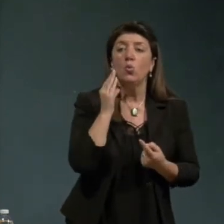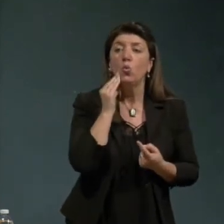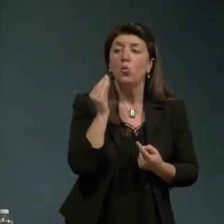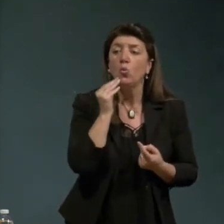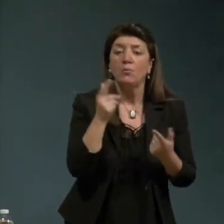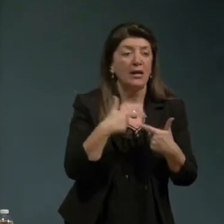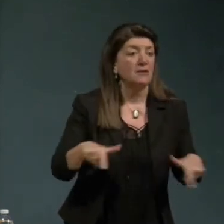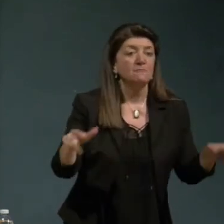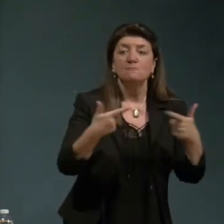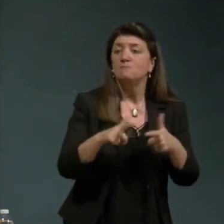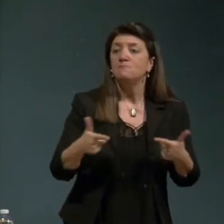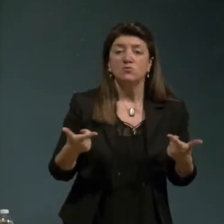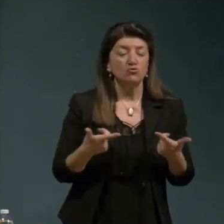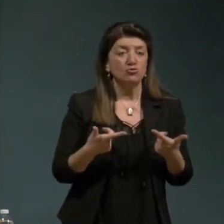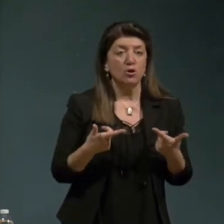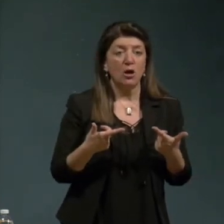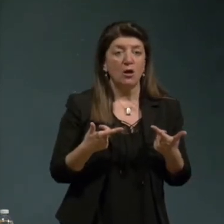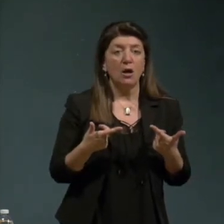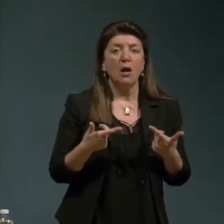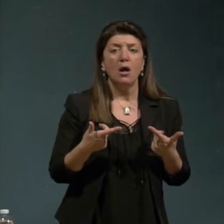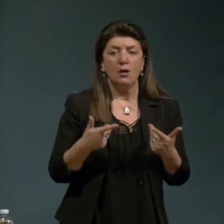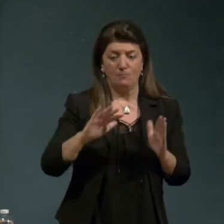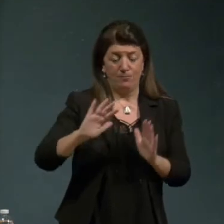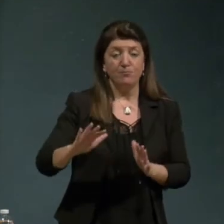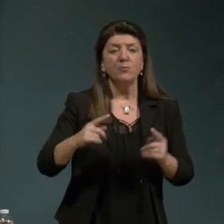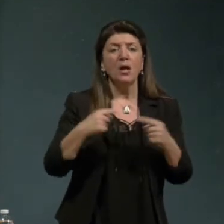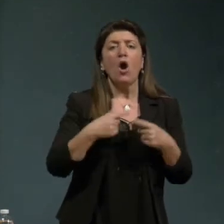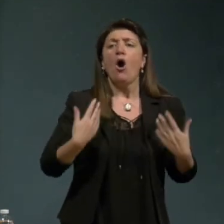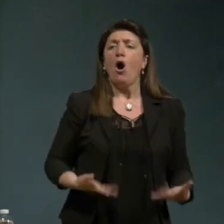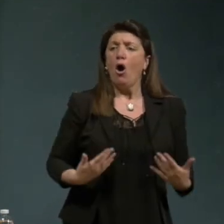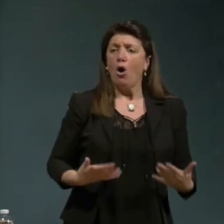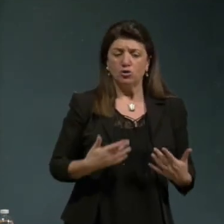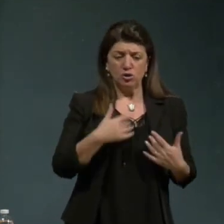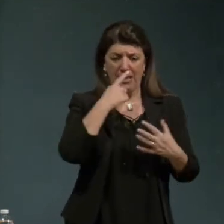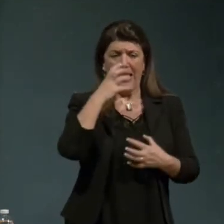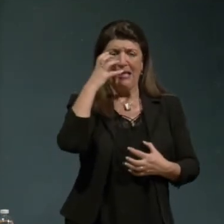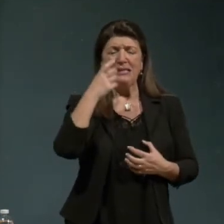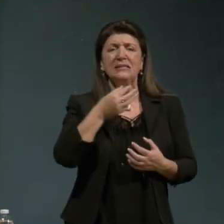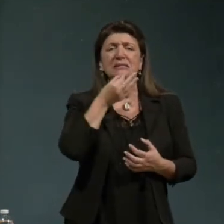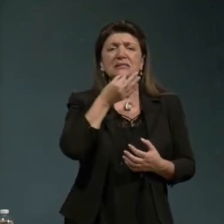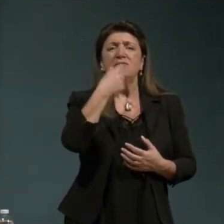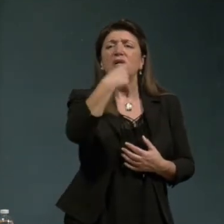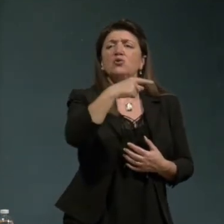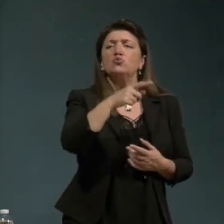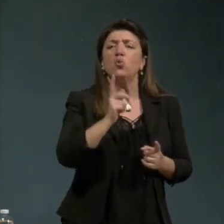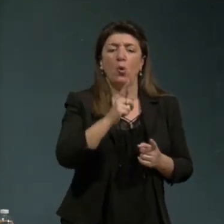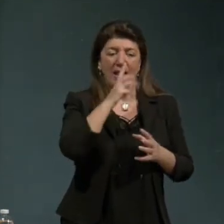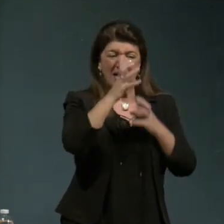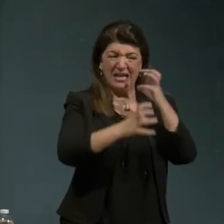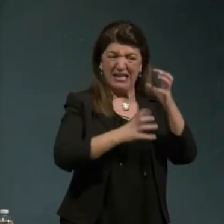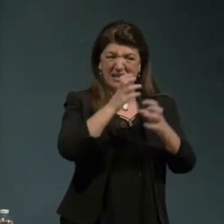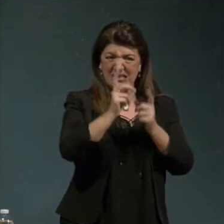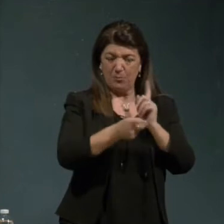qual è oggi il senso della crisi della politica in rapporto a questa nuova condizione umana